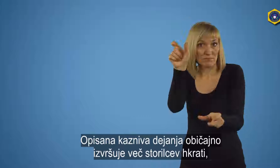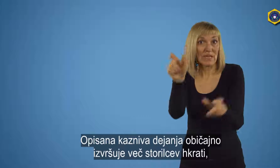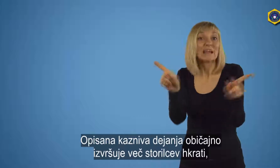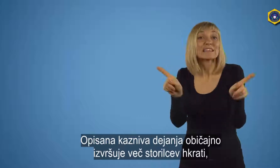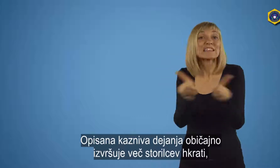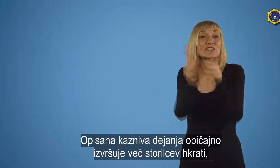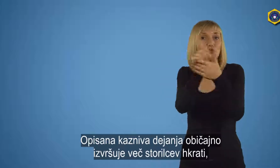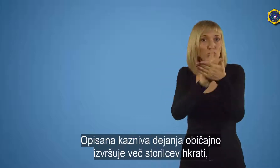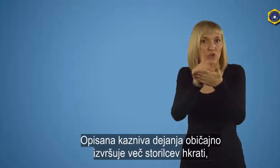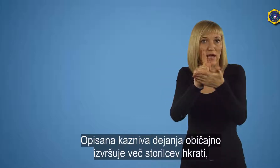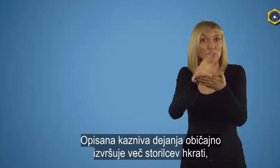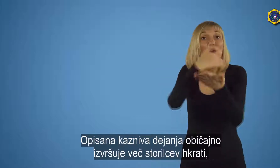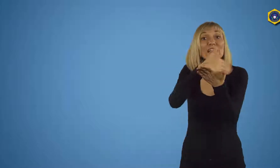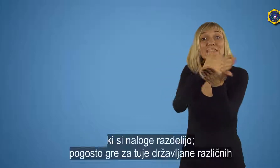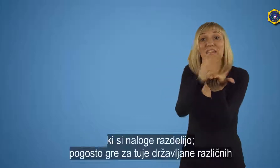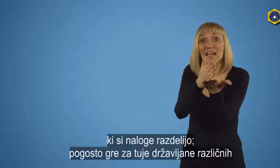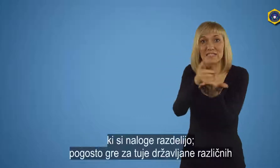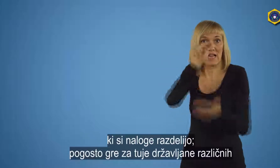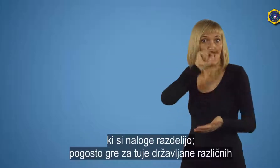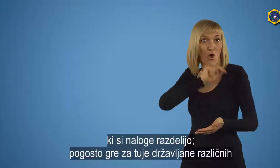za tuje državljane različnih narodnosti.